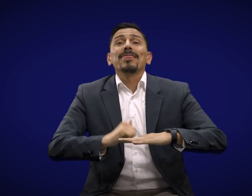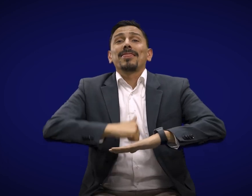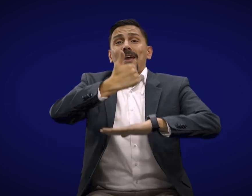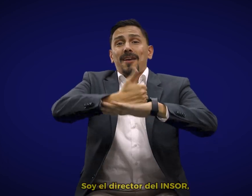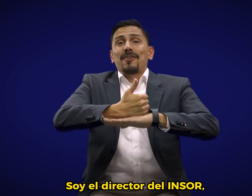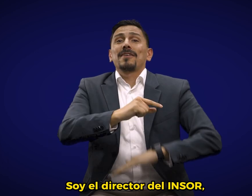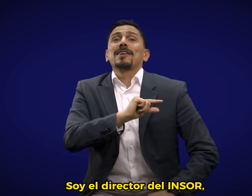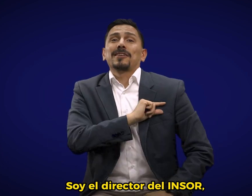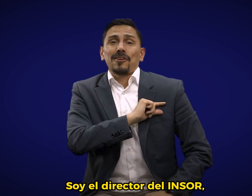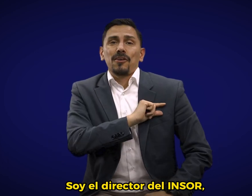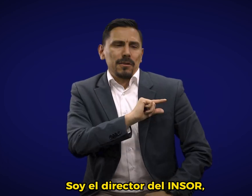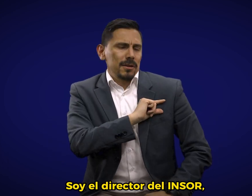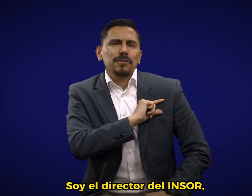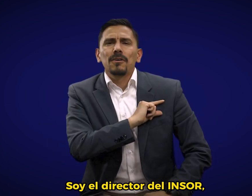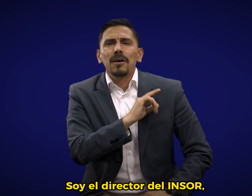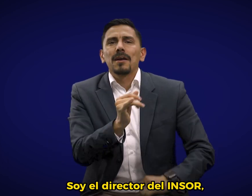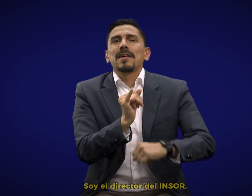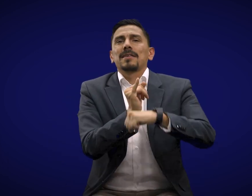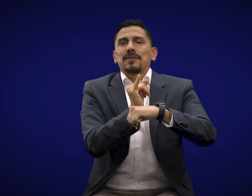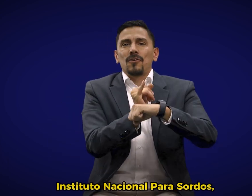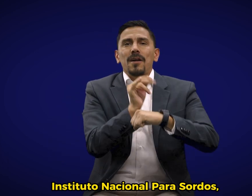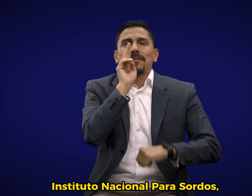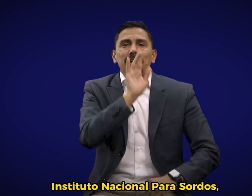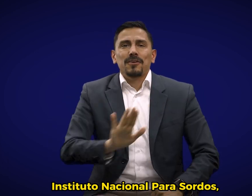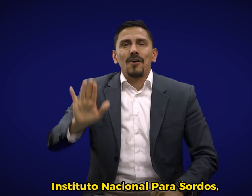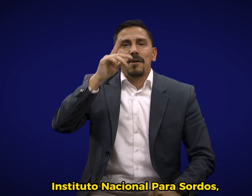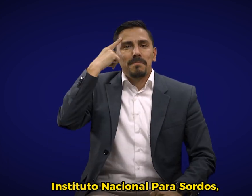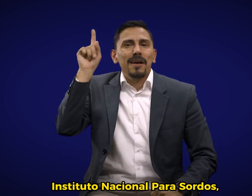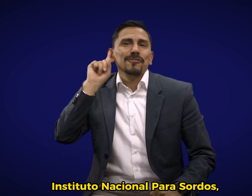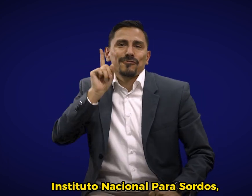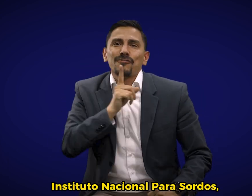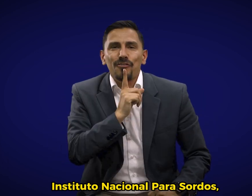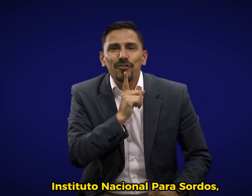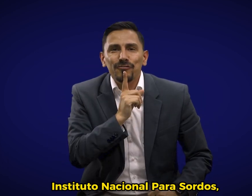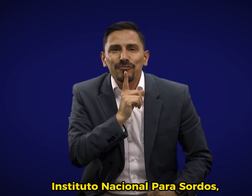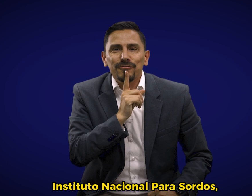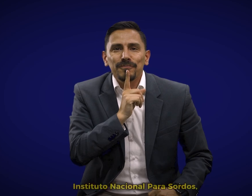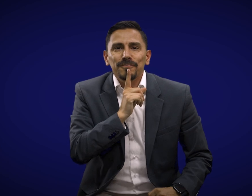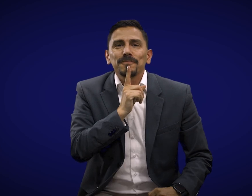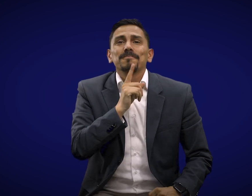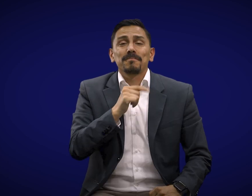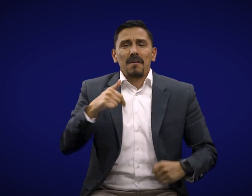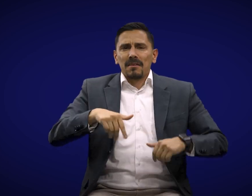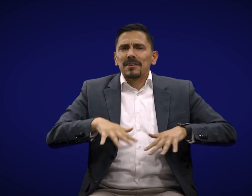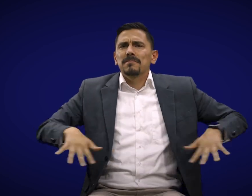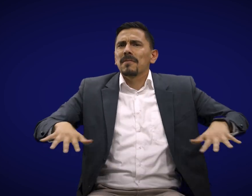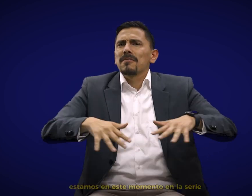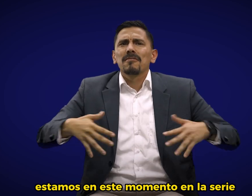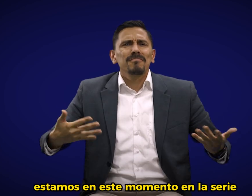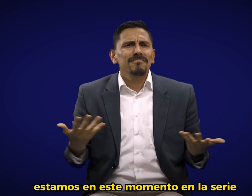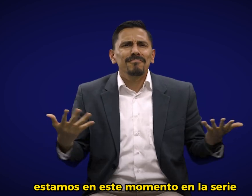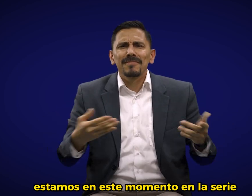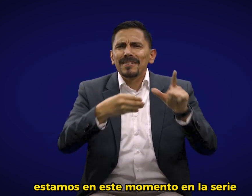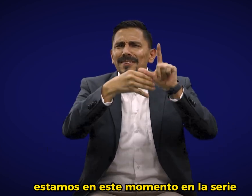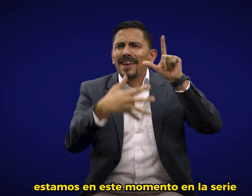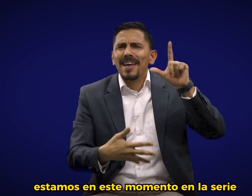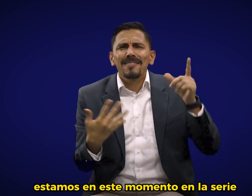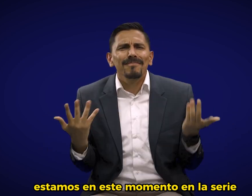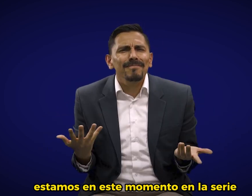Soy el director del INSOR, Instituto Nacional para Sordos. Estamos en este momento